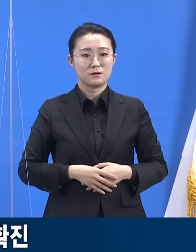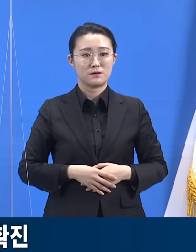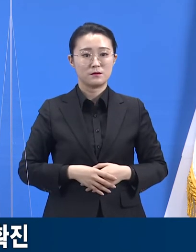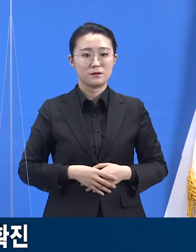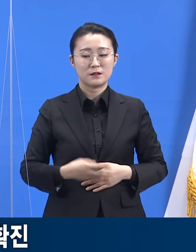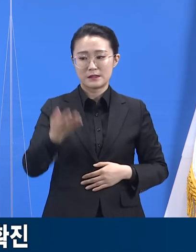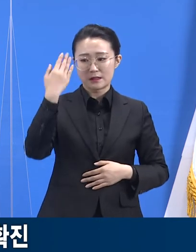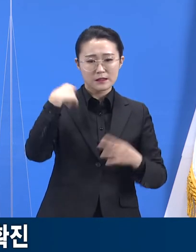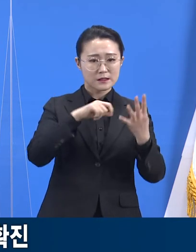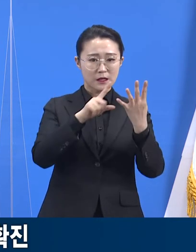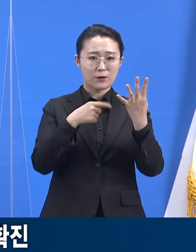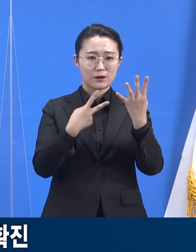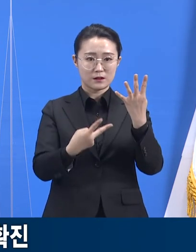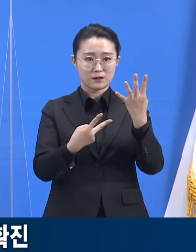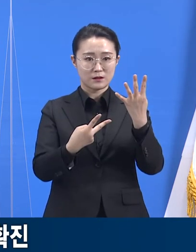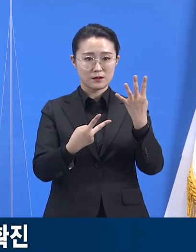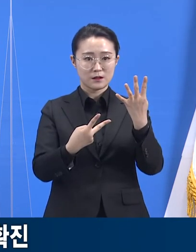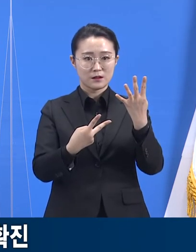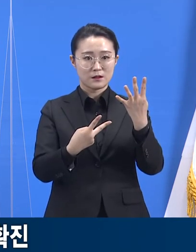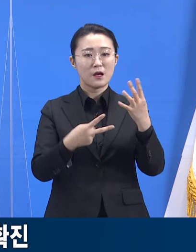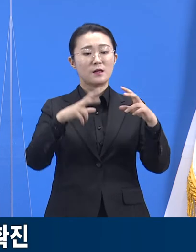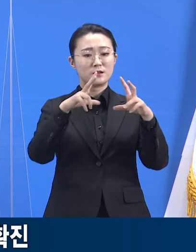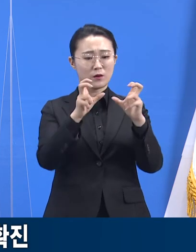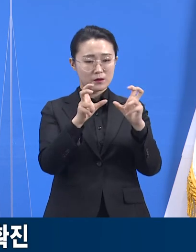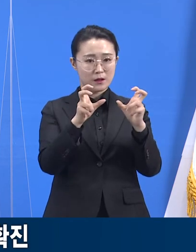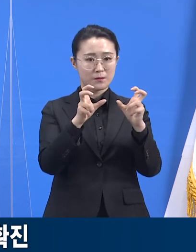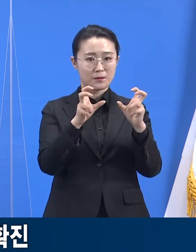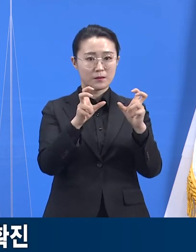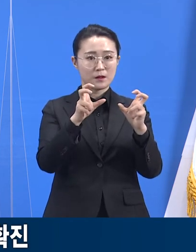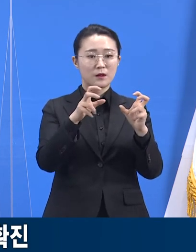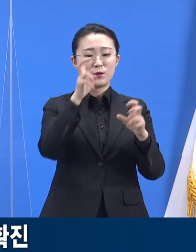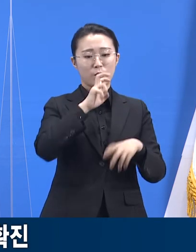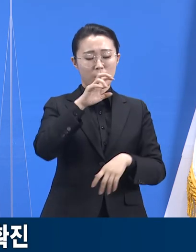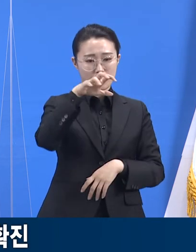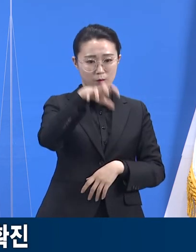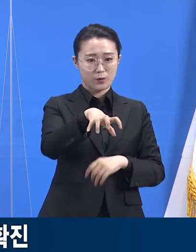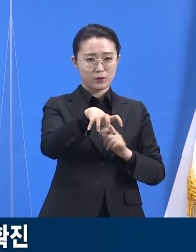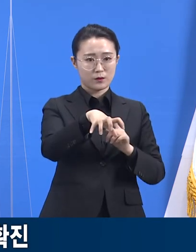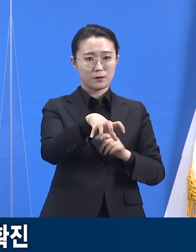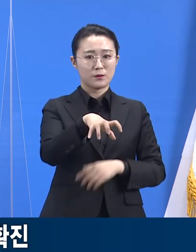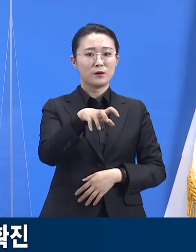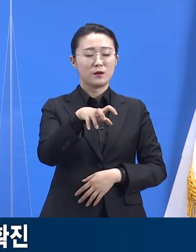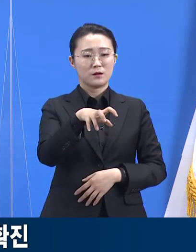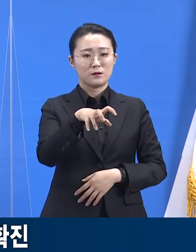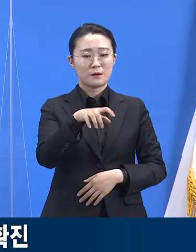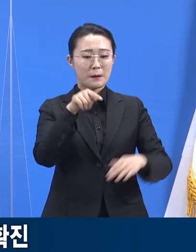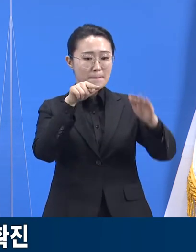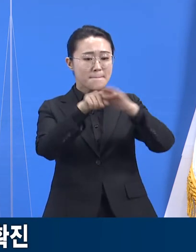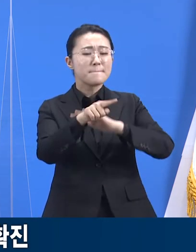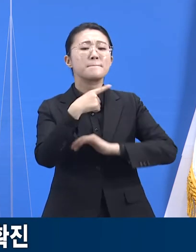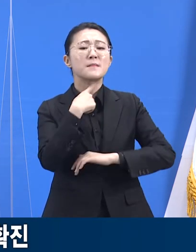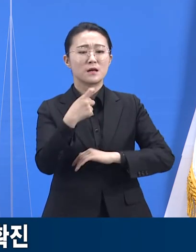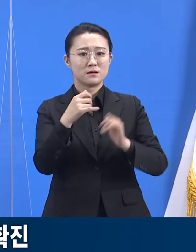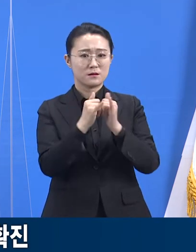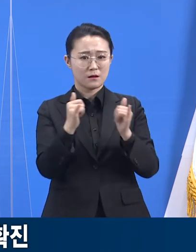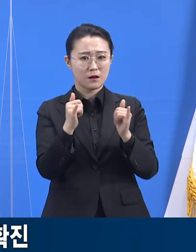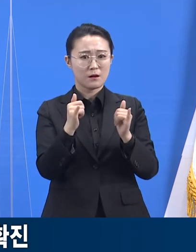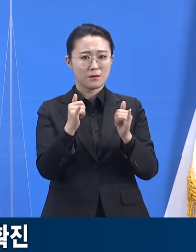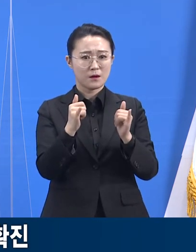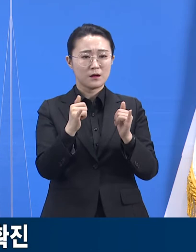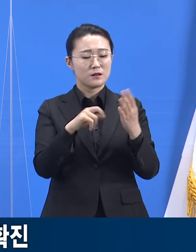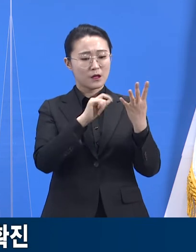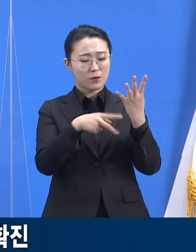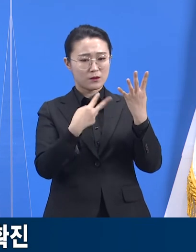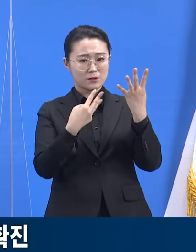성남시 분당구 소재 노래방을 방문했던 사람 한 명이 3일부터 발열 등 증상이 발현했고 7일 확진